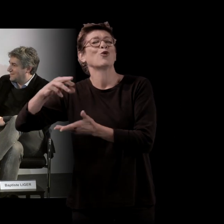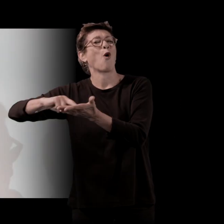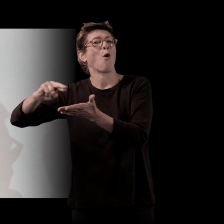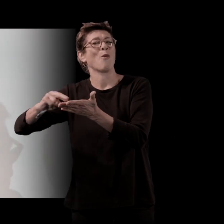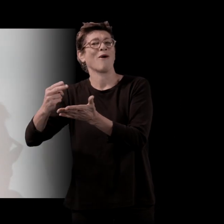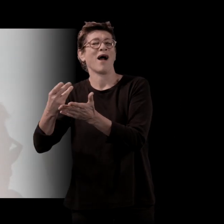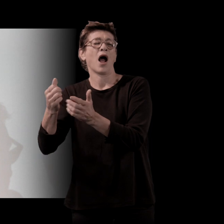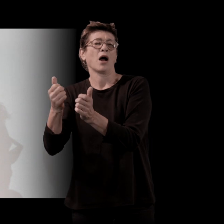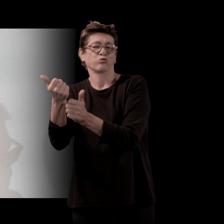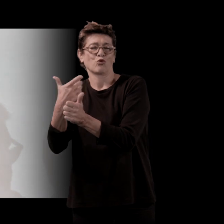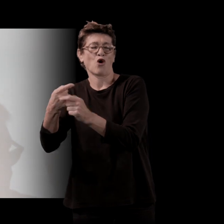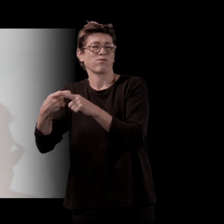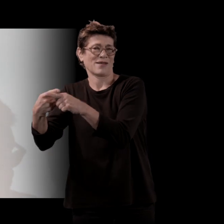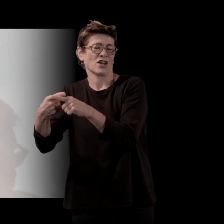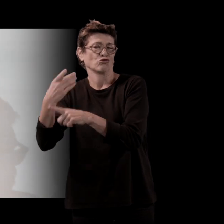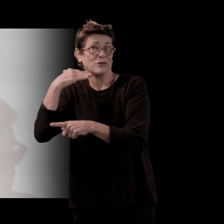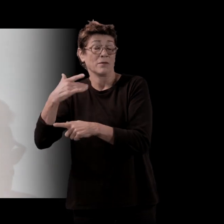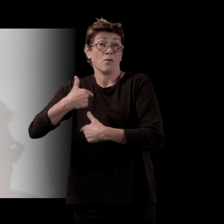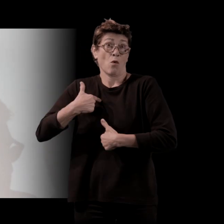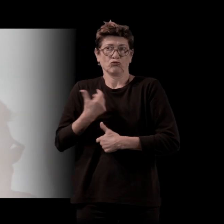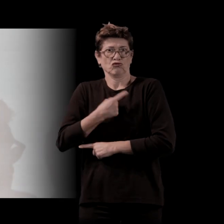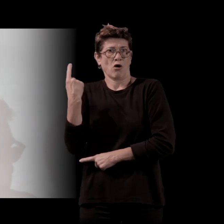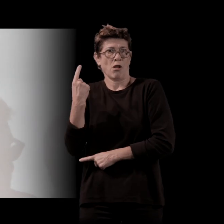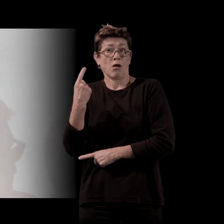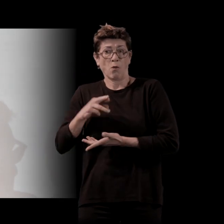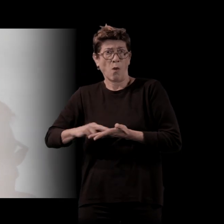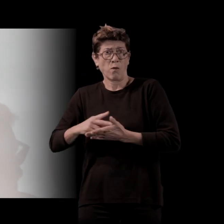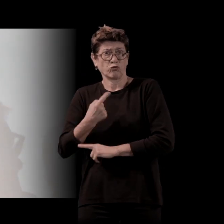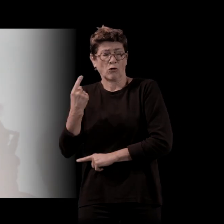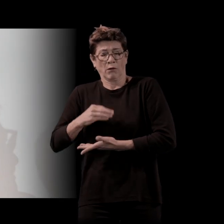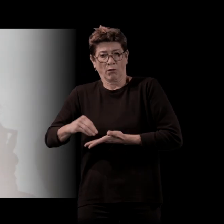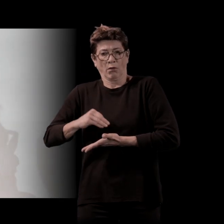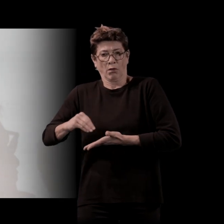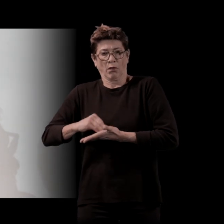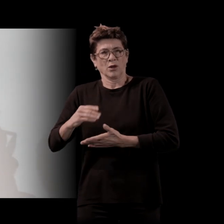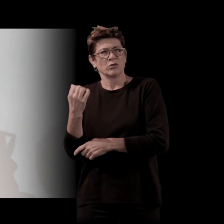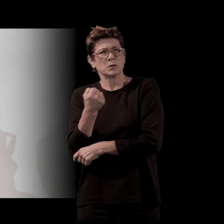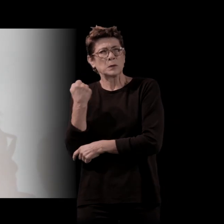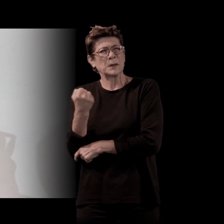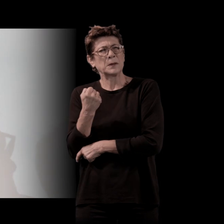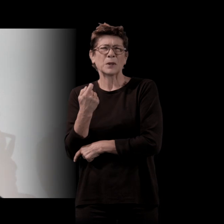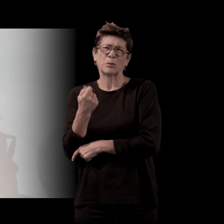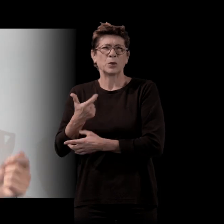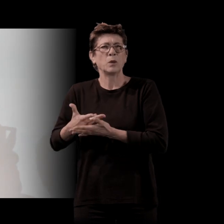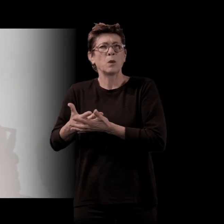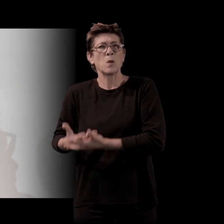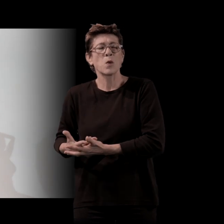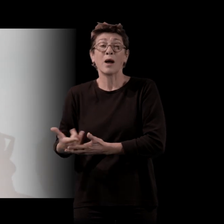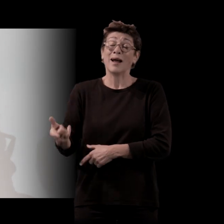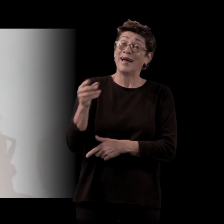Mais moi, j'ai écrit mes romans tout seul et cette solitude-là, elle pèse quand même. Alors qu'écrire un scénario, c'est jouer au ping-pong. Ça, c'est